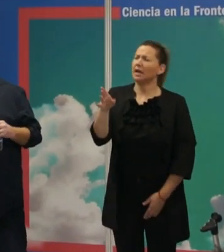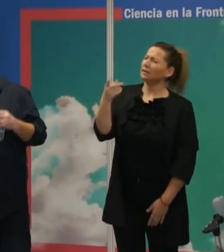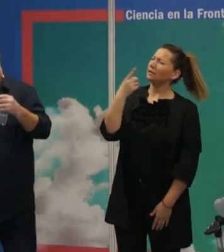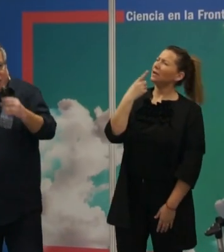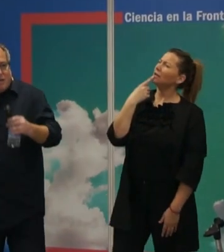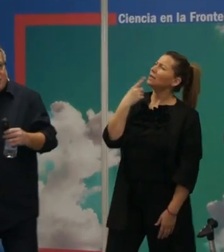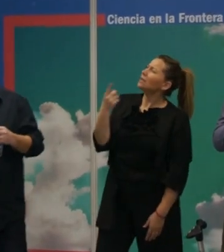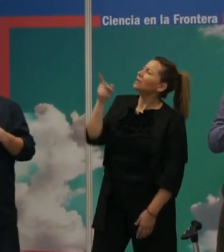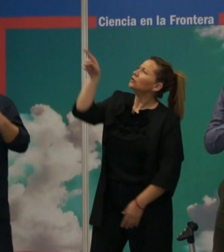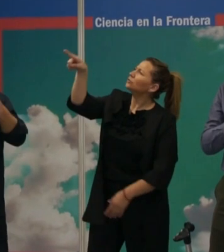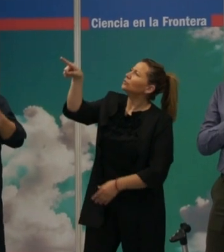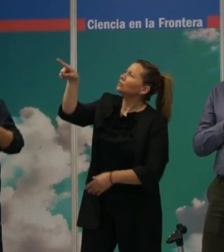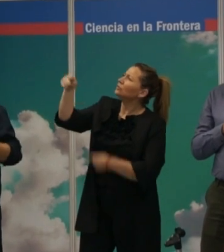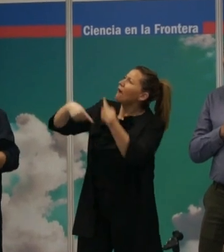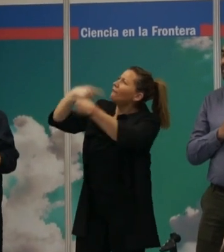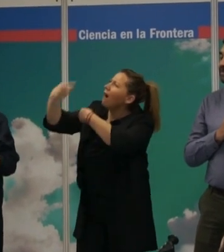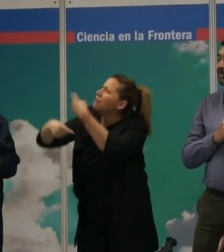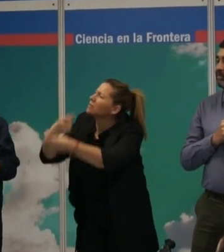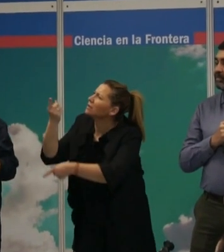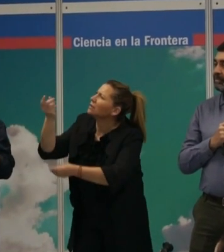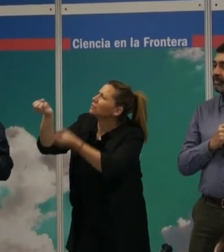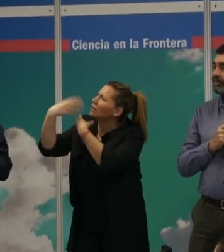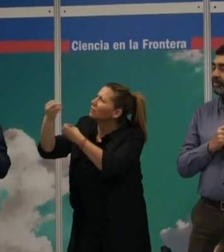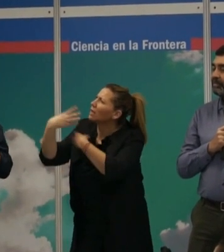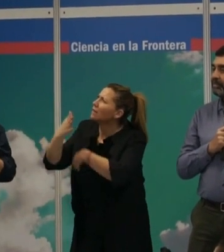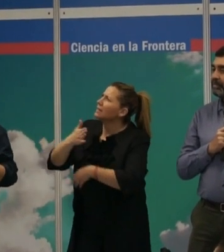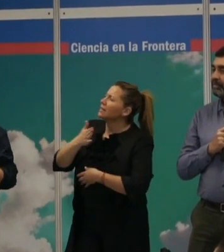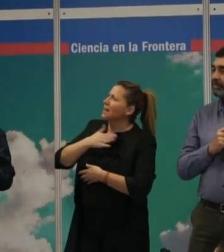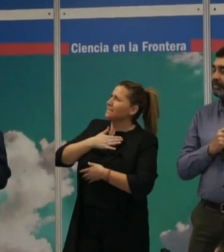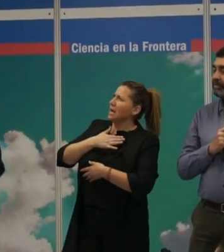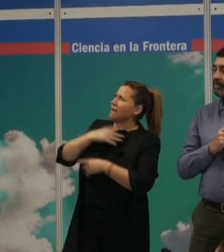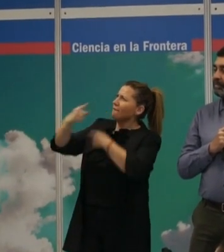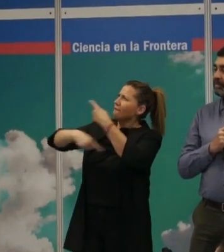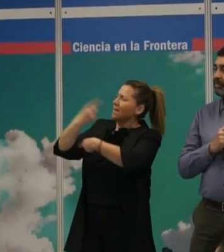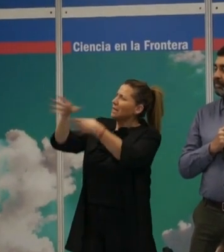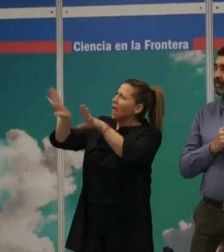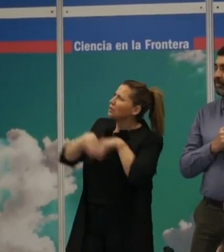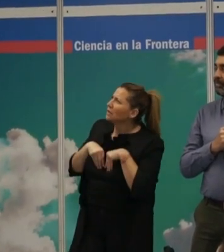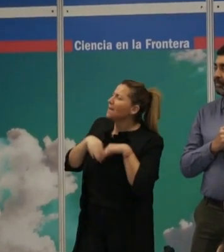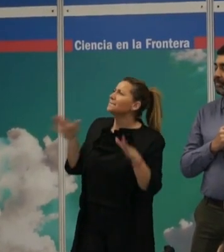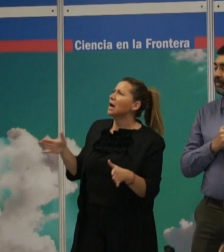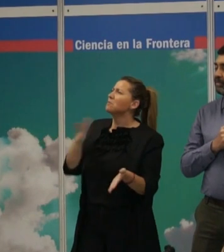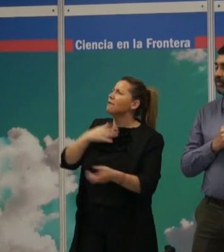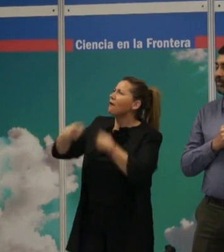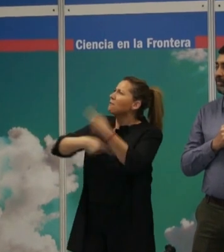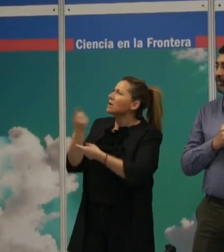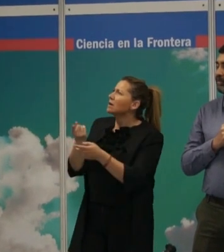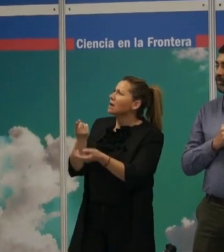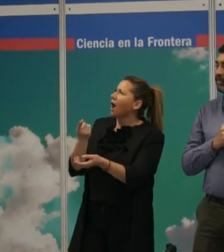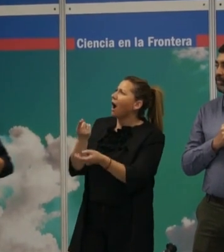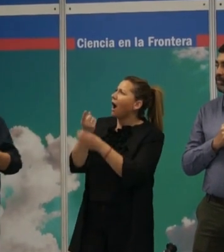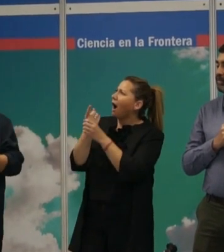de los orígenes de mi familia adoptiva, pero no de mi familia biológica. Porque a él lo